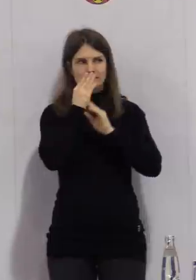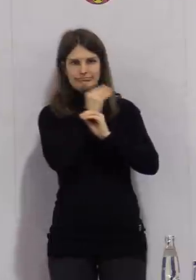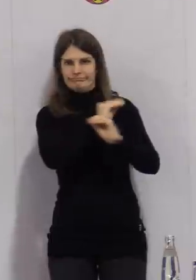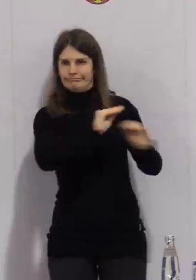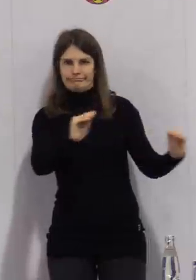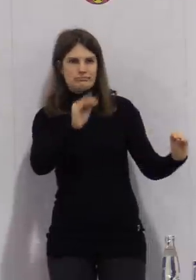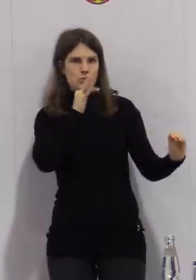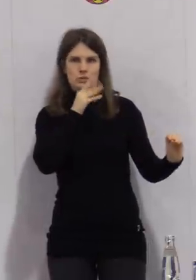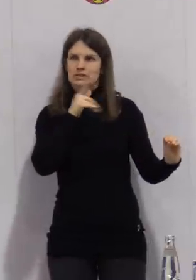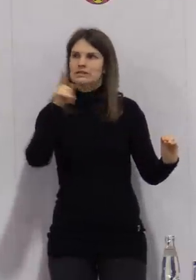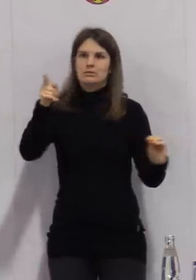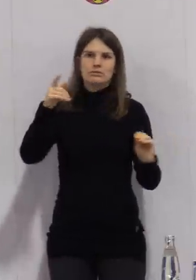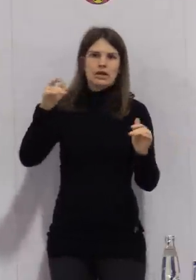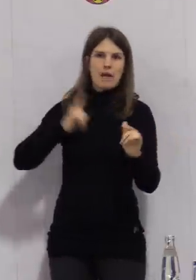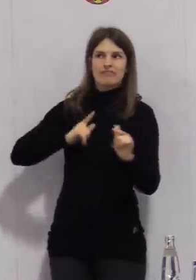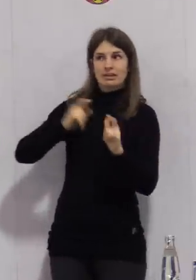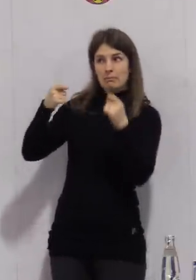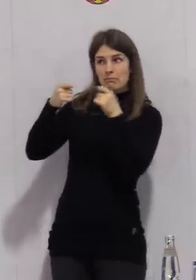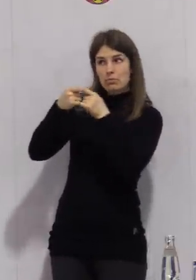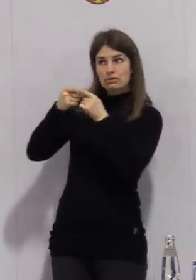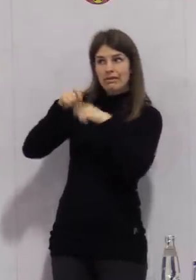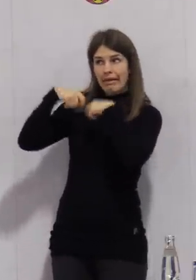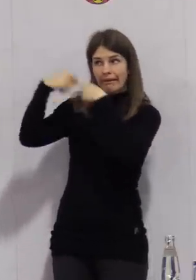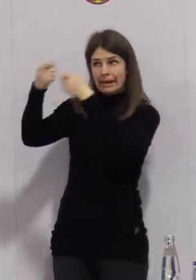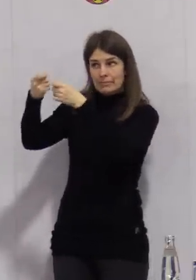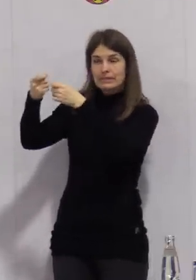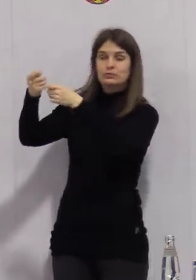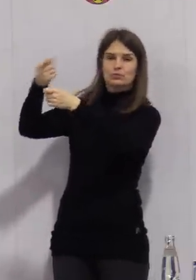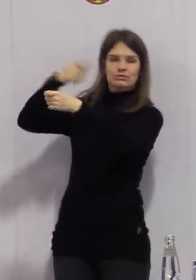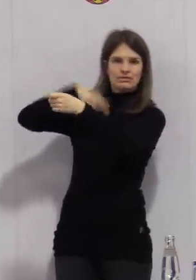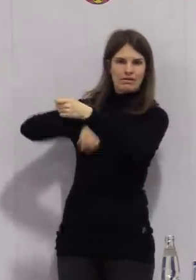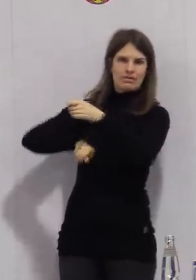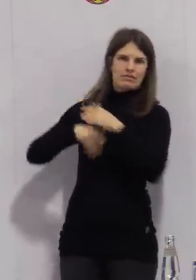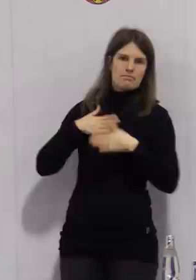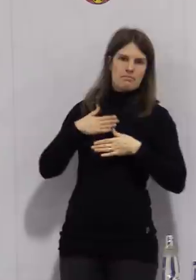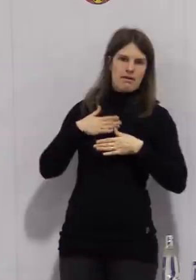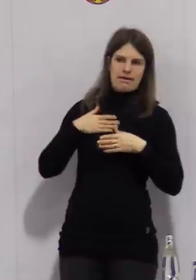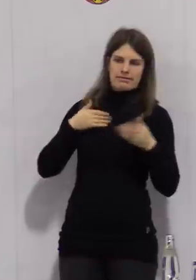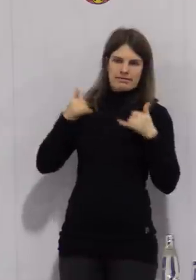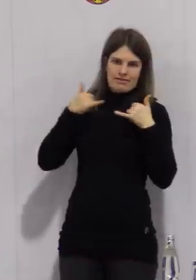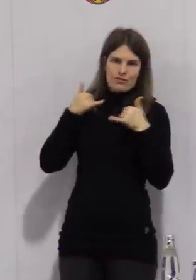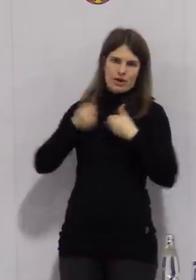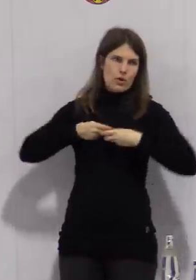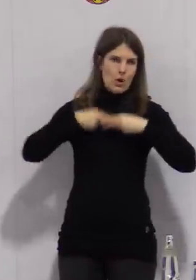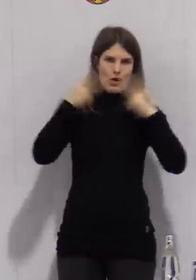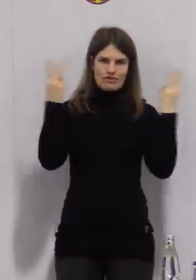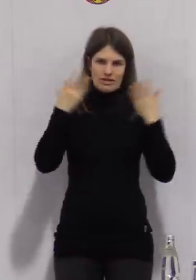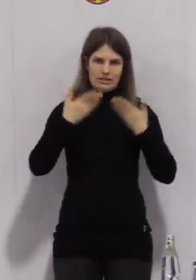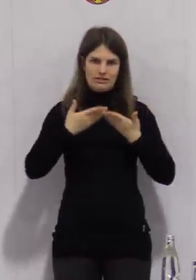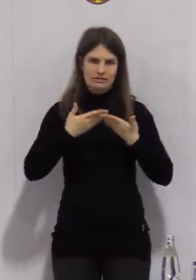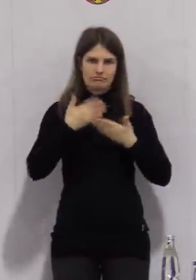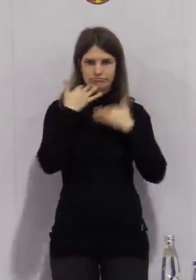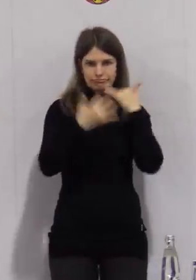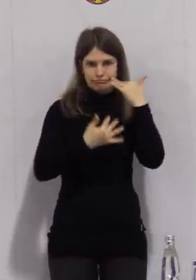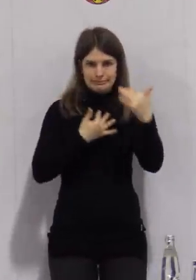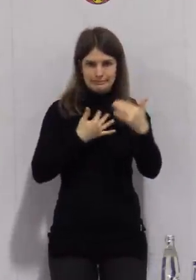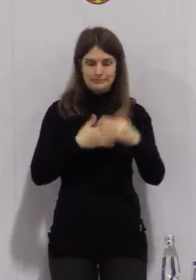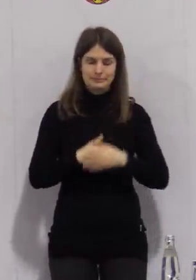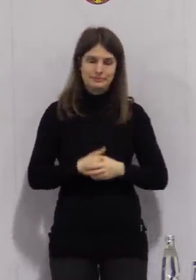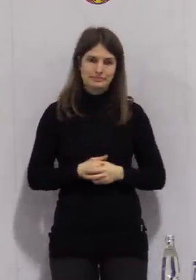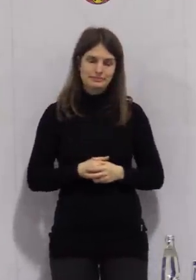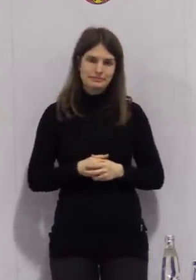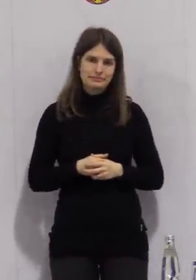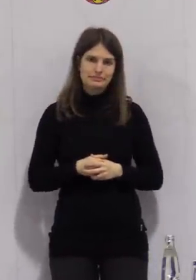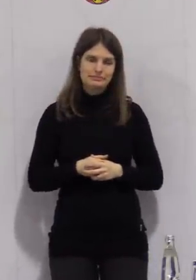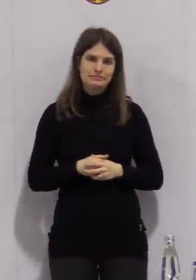Aussagen zur Öffnungsperspektive machen. Aber ich möchte gerne zwei Dinge ansprechen. Das erste ist, unabhängig davon,